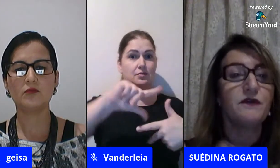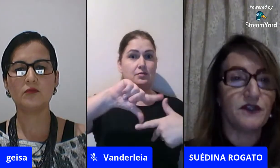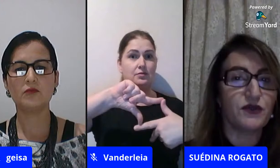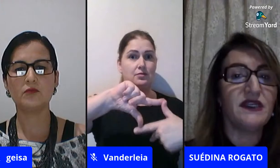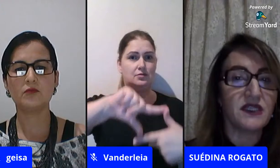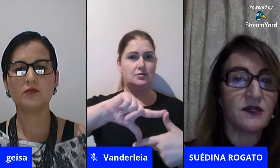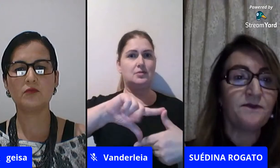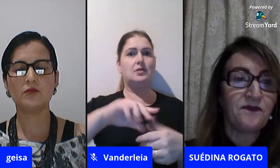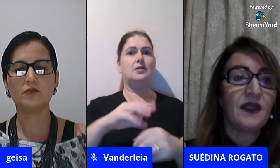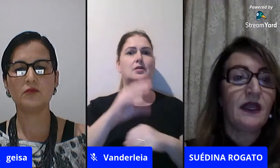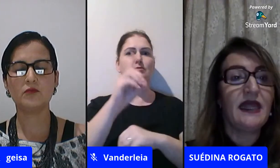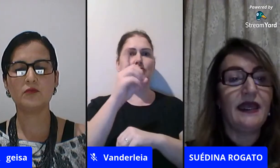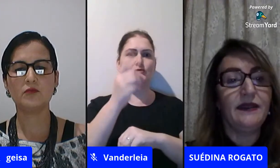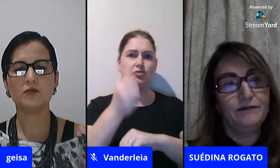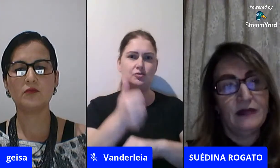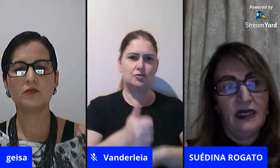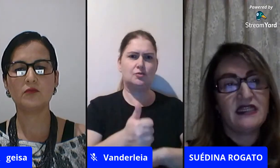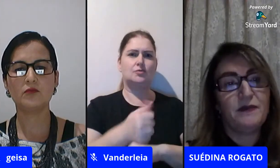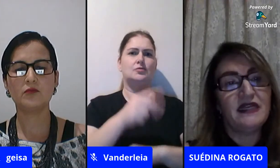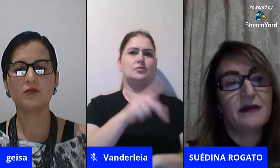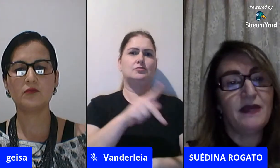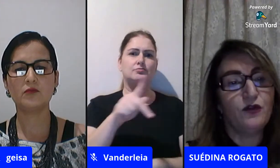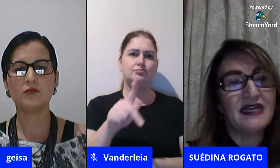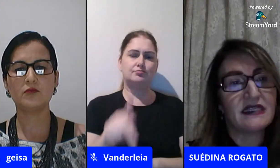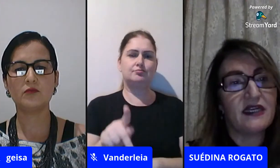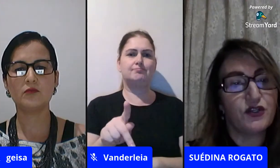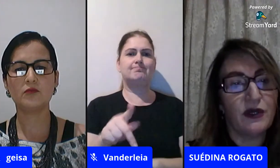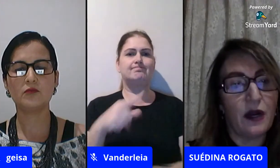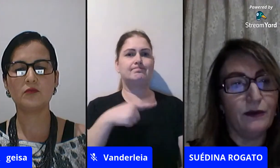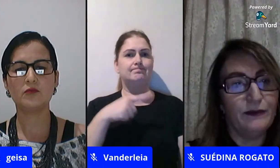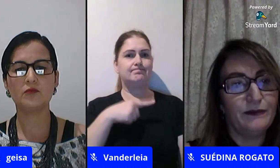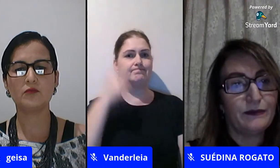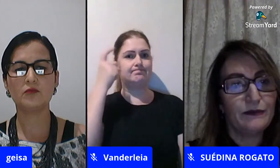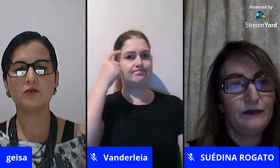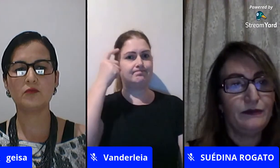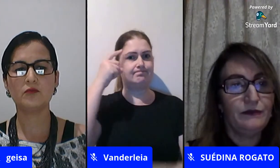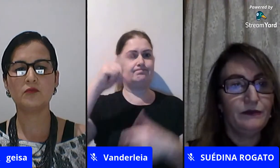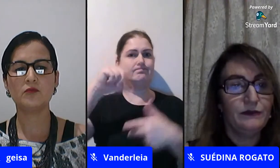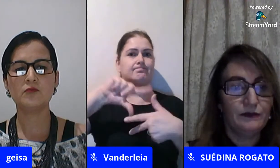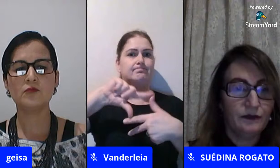diretores professores que tem esse pensamento mais tradicional